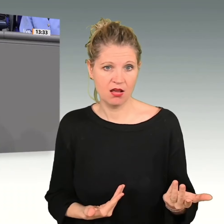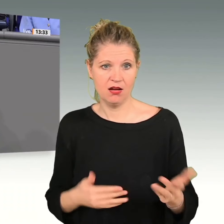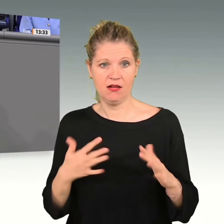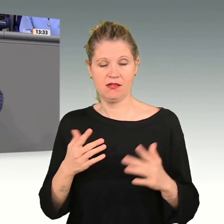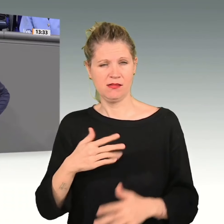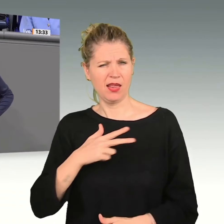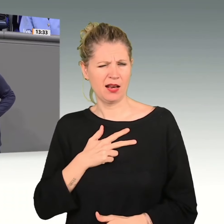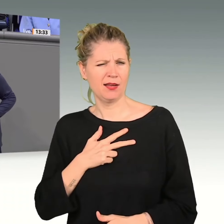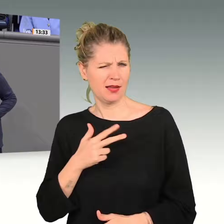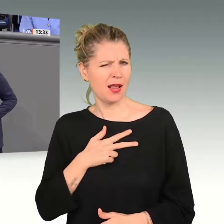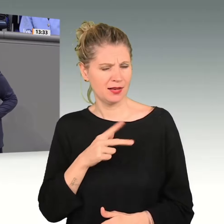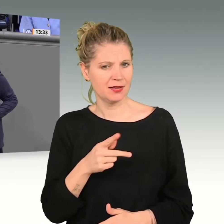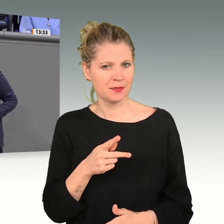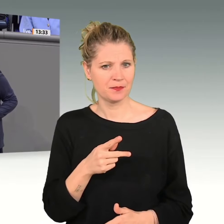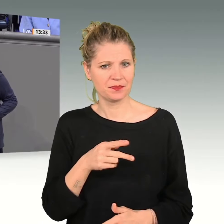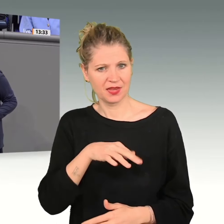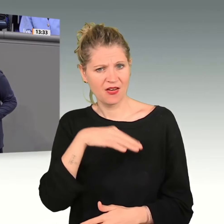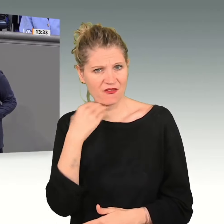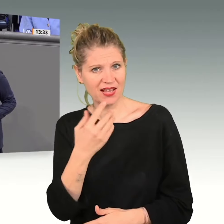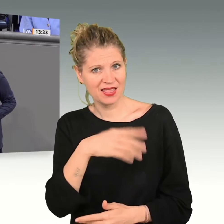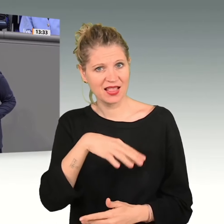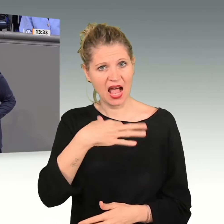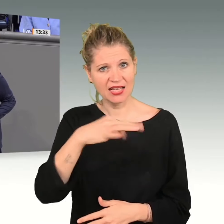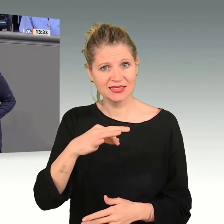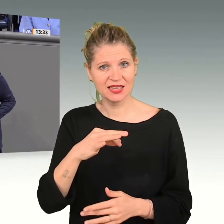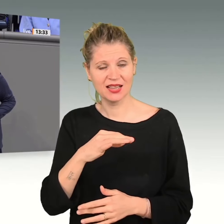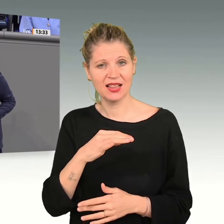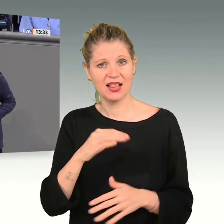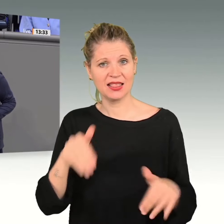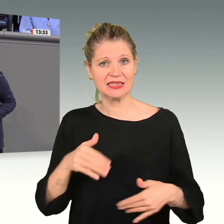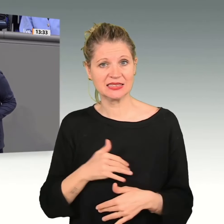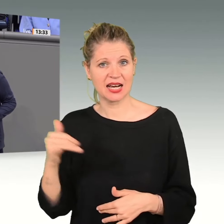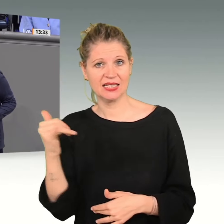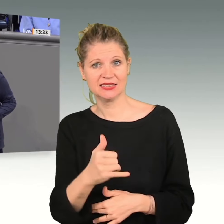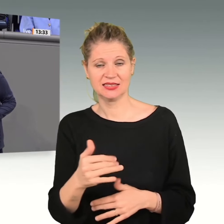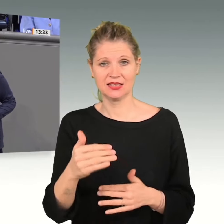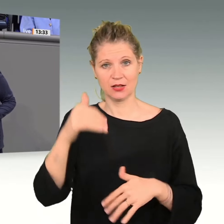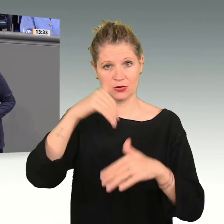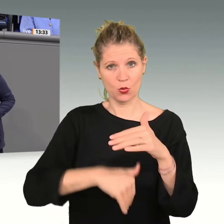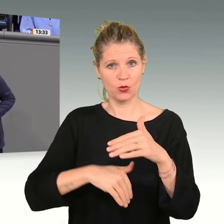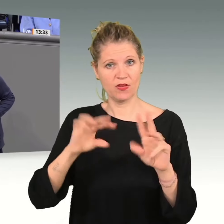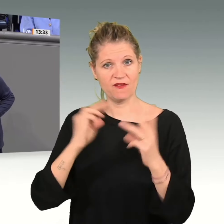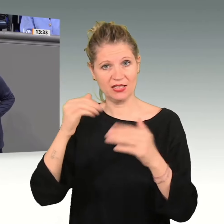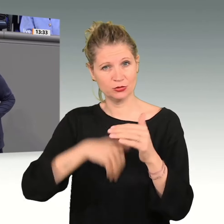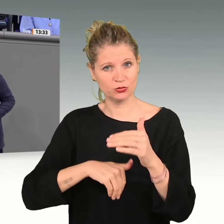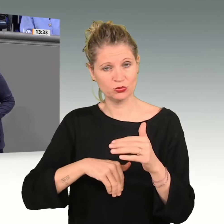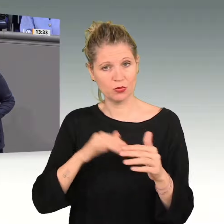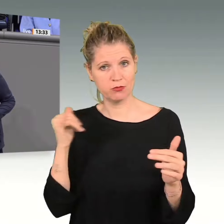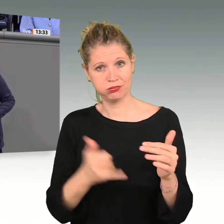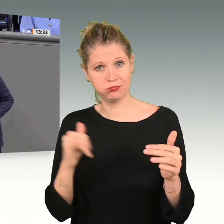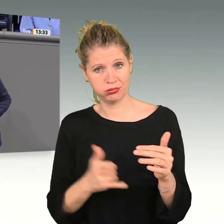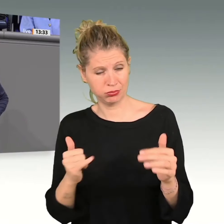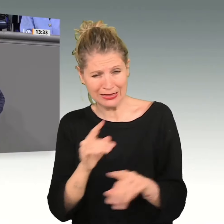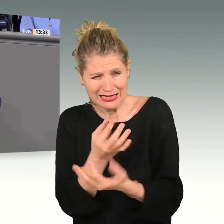haben Sie auf den vielen Einzeldienstreisen, die Sie in den Ländern des globalen Südens unternommen haben in den letzten Jahren, nichts gelernt? Haben